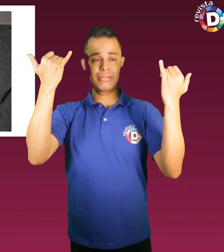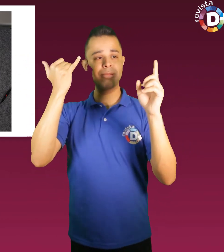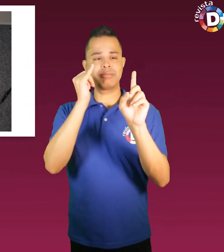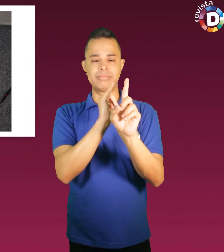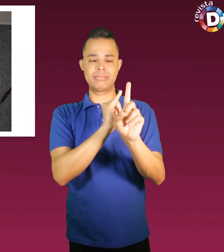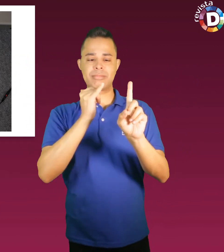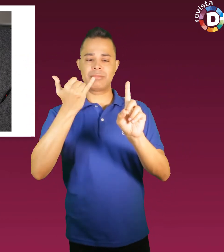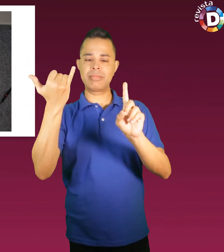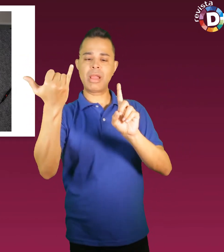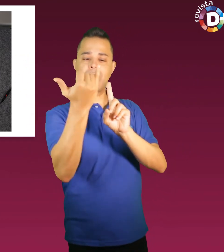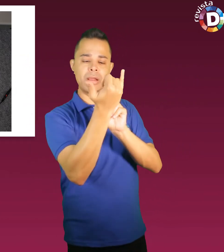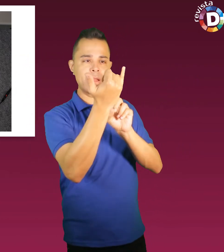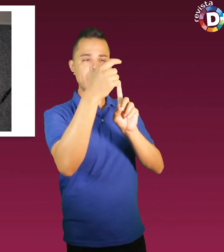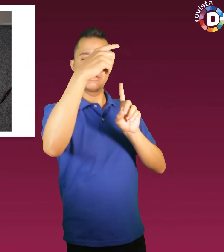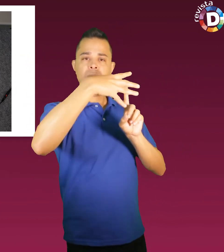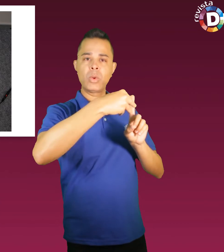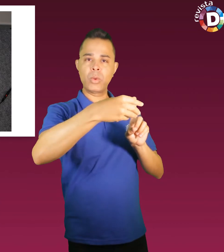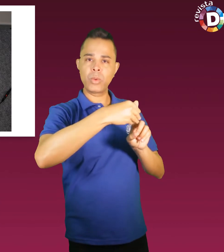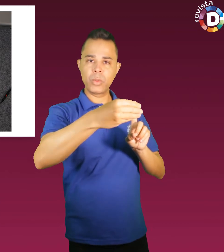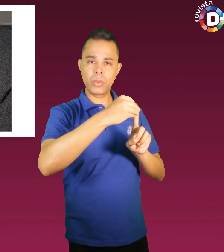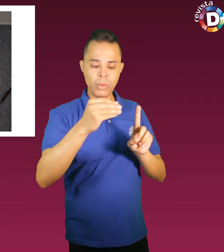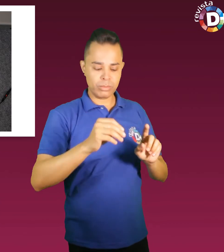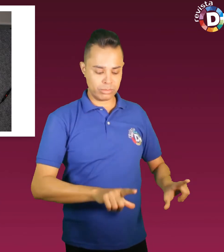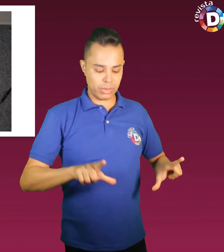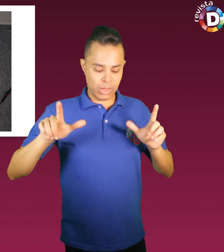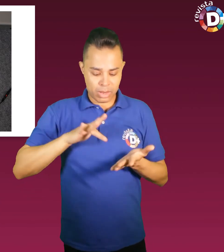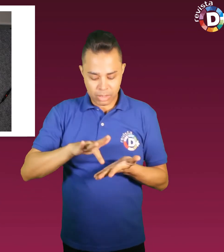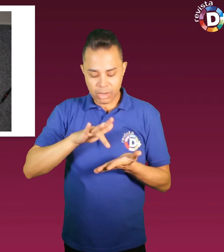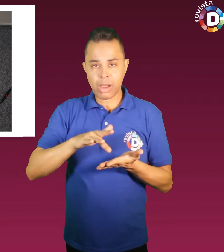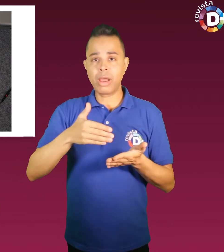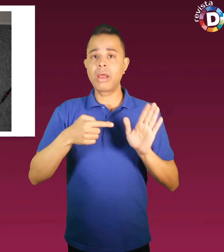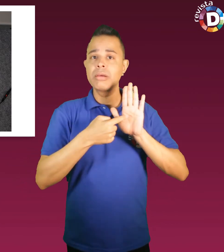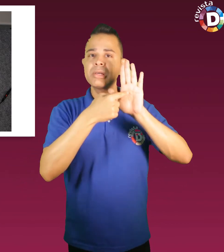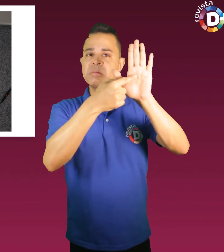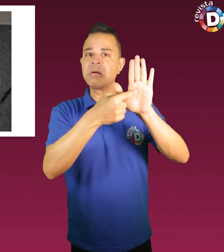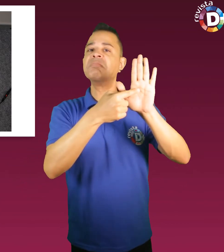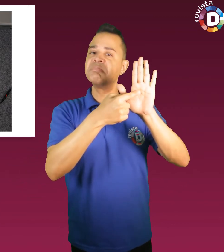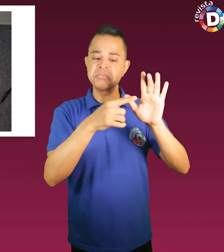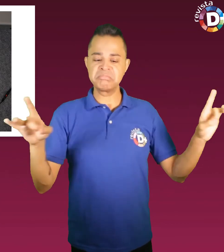Em um tablet, o aspecto da prótese é mostrado. Tecnologia de ponta.